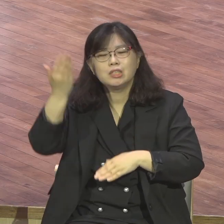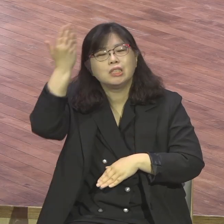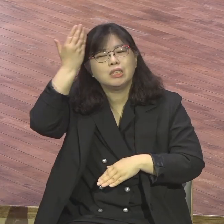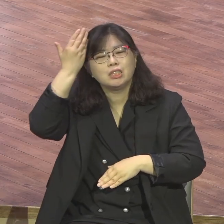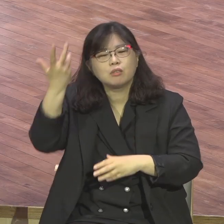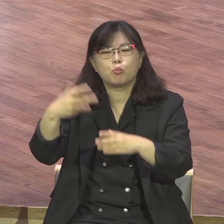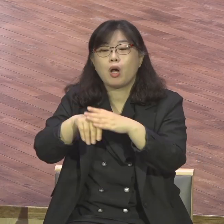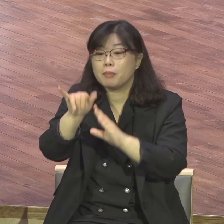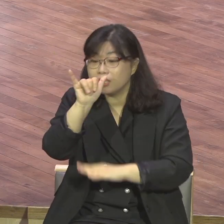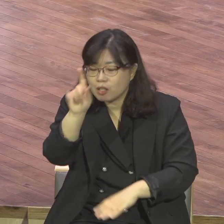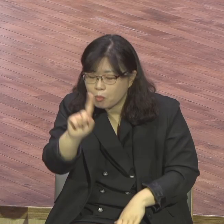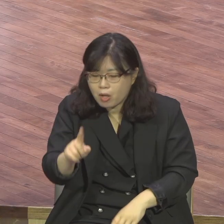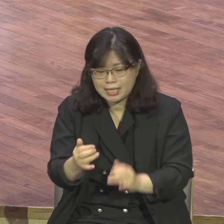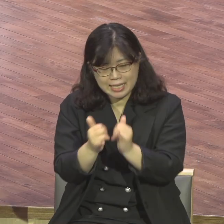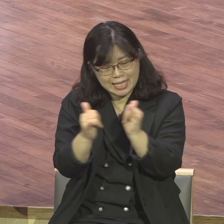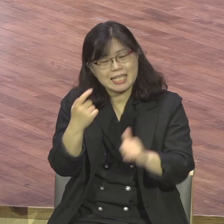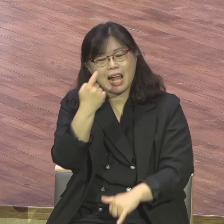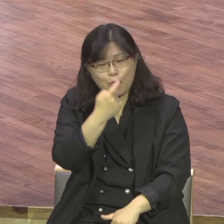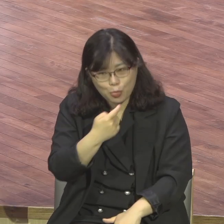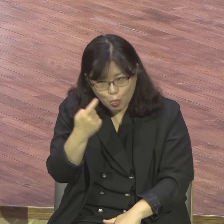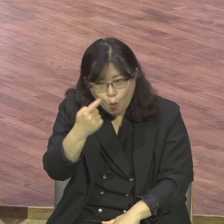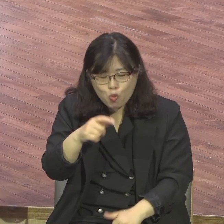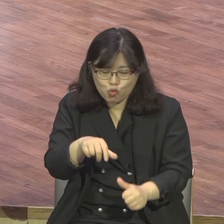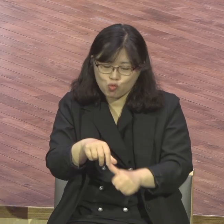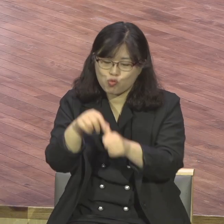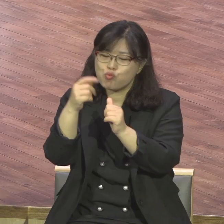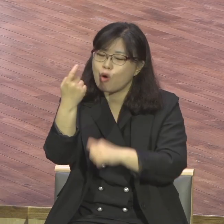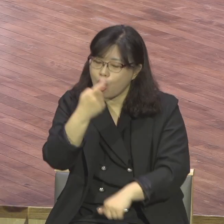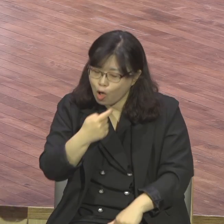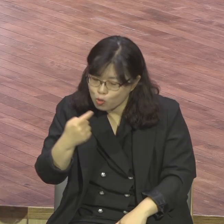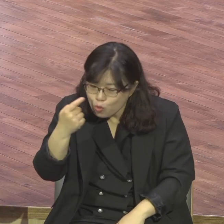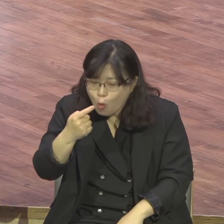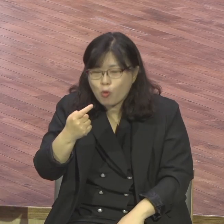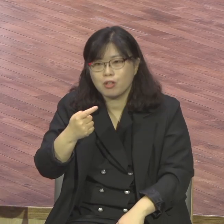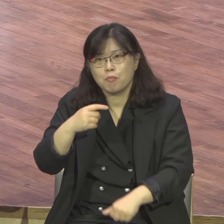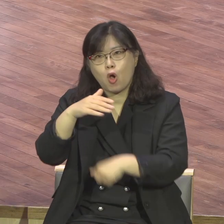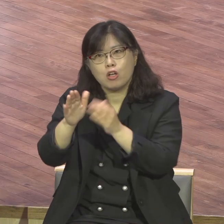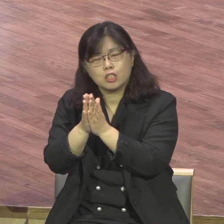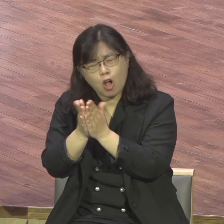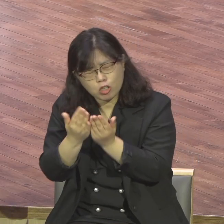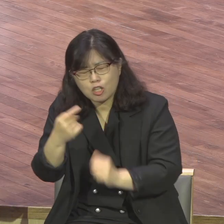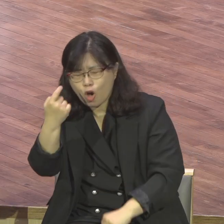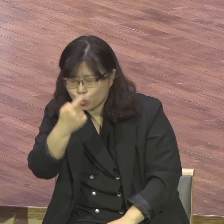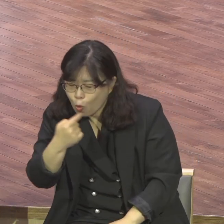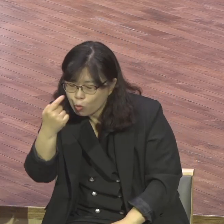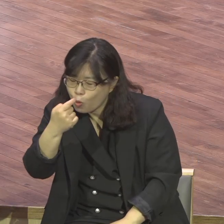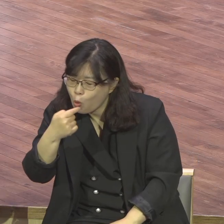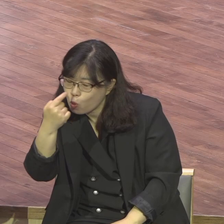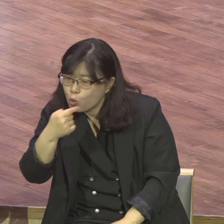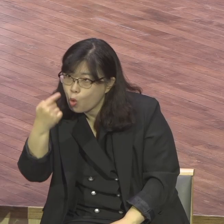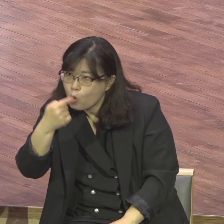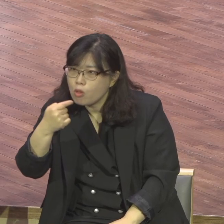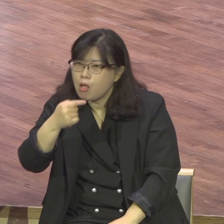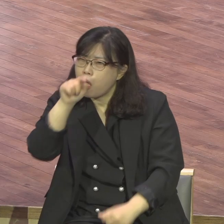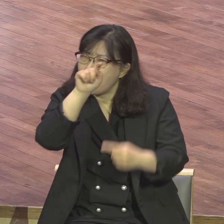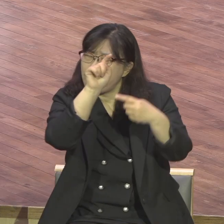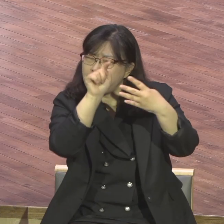성령론, 구원론에 대한 메시지로 가득 차 있어요 신학교 가면 이걸 다 비옵니다